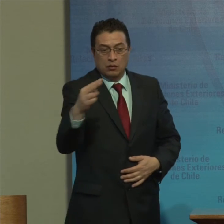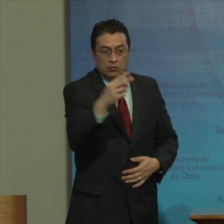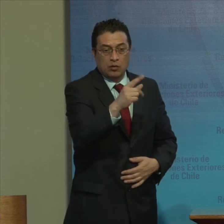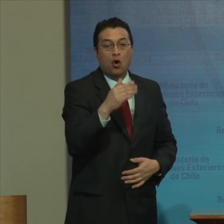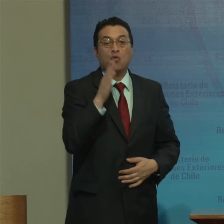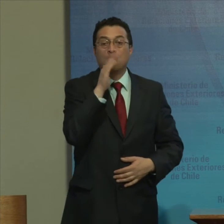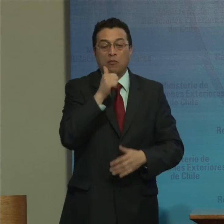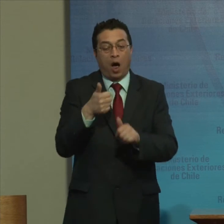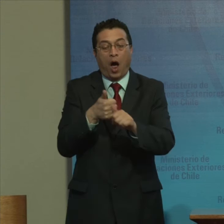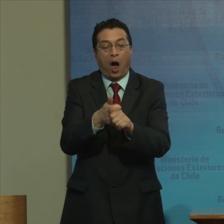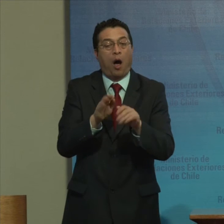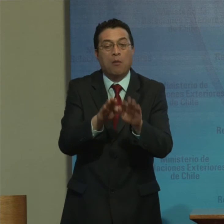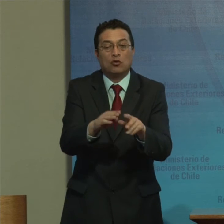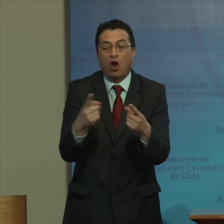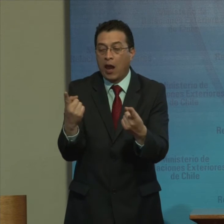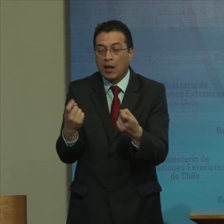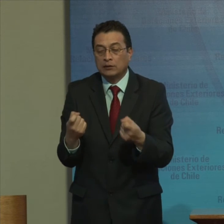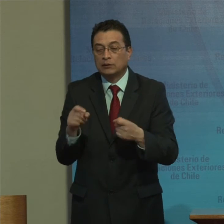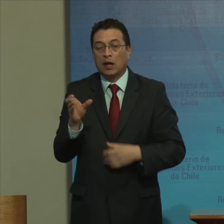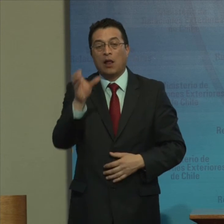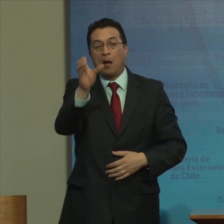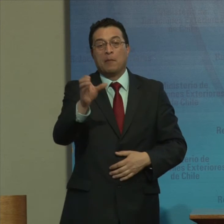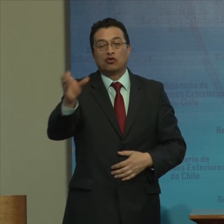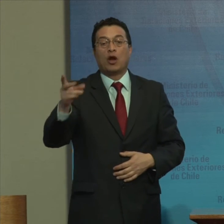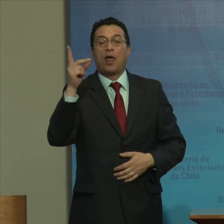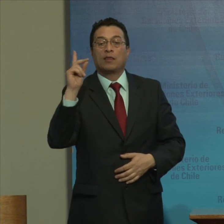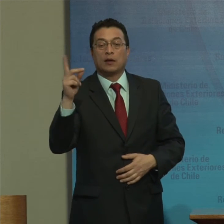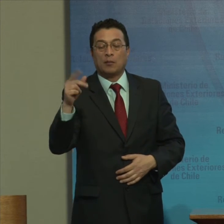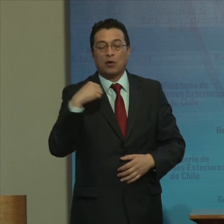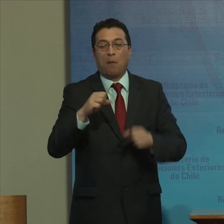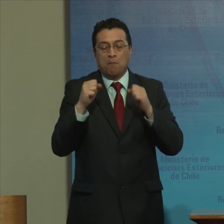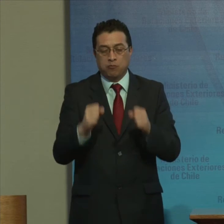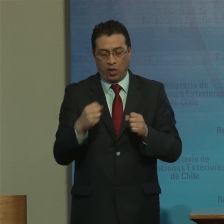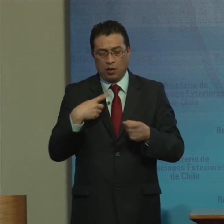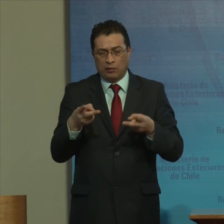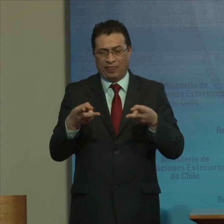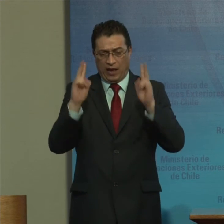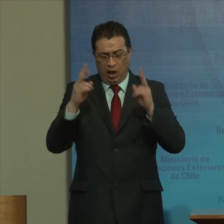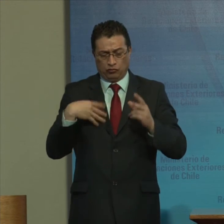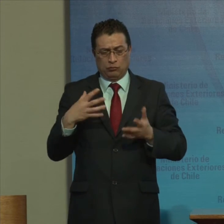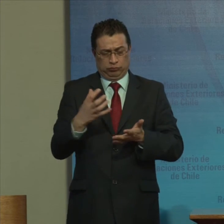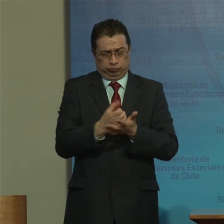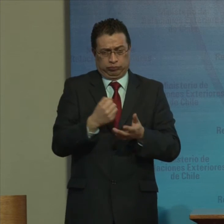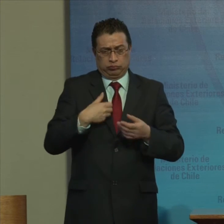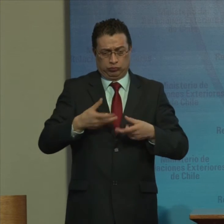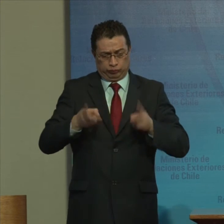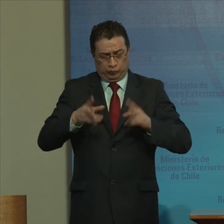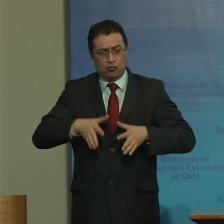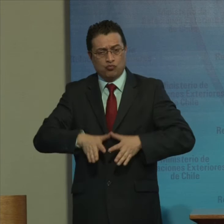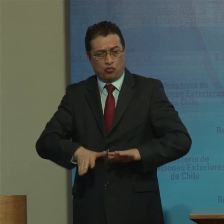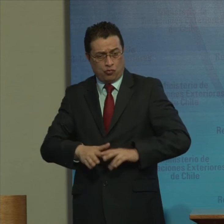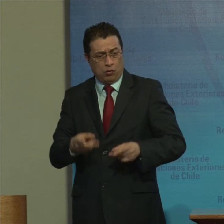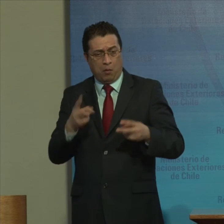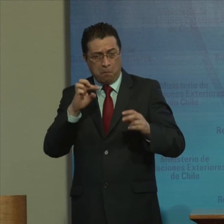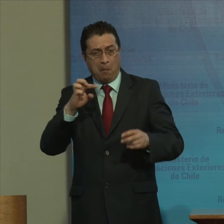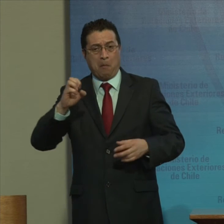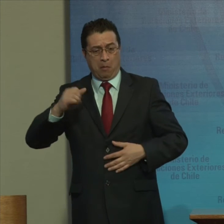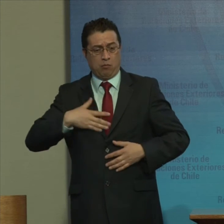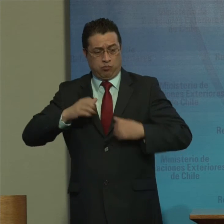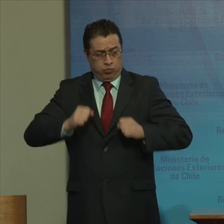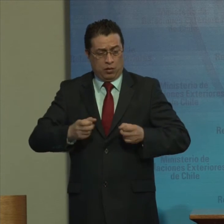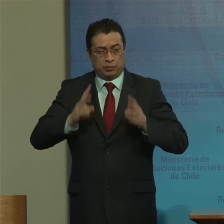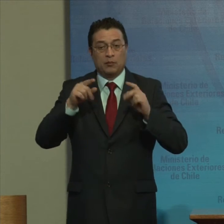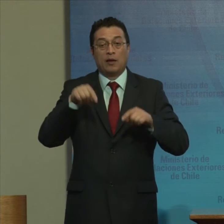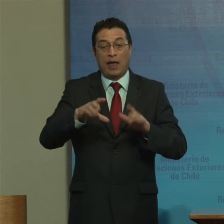ausencia De apoyos Necesarios Para que las personas Con discapacidad Puedan ejercer Sus derechos Reproductivos Al pidió Al Estado